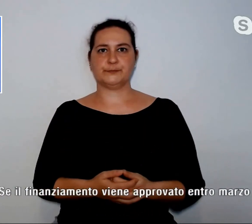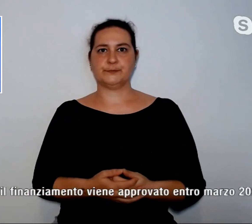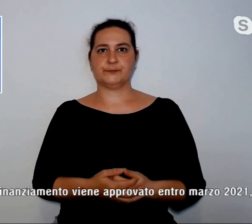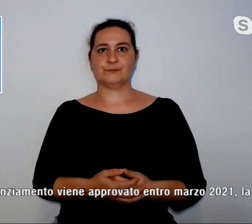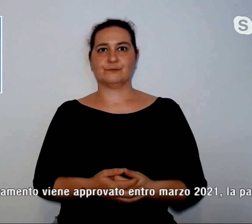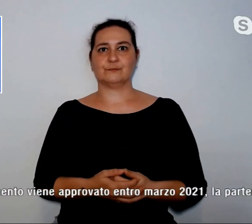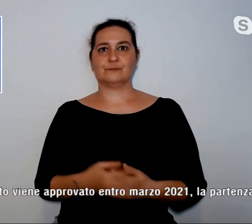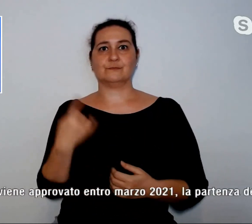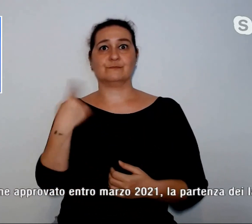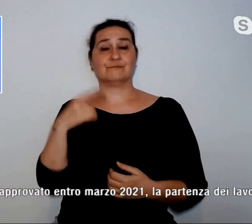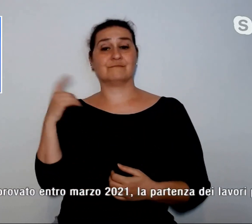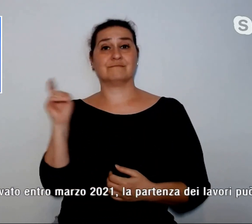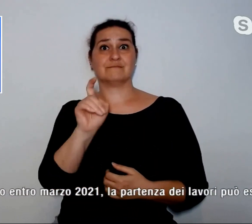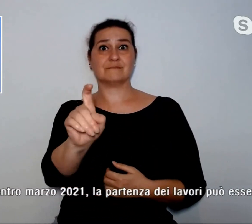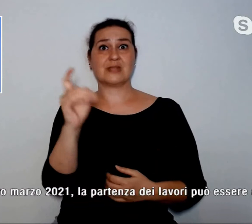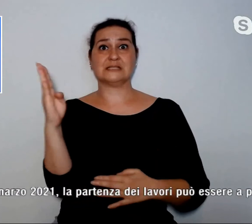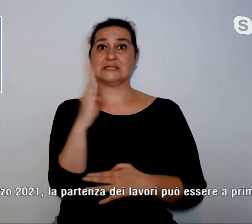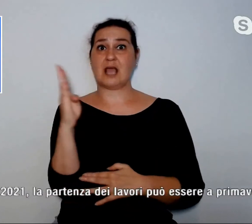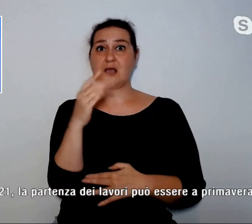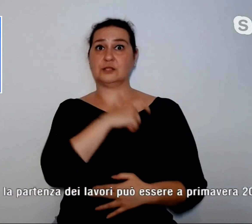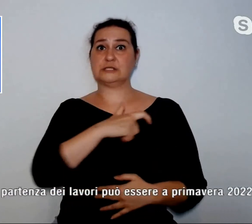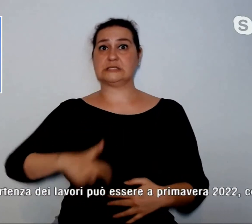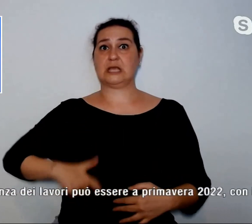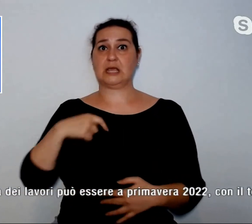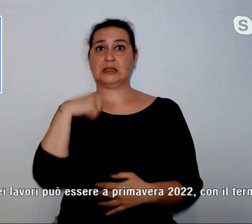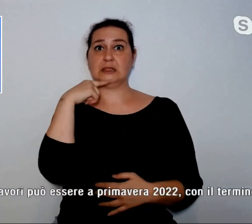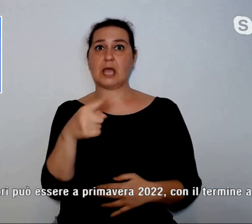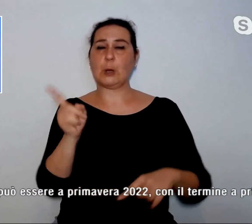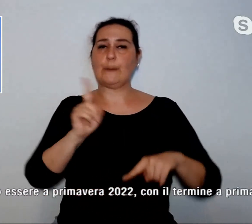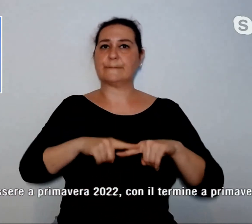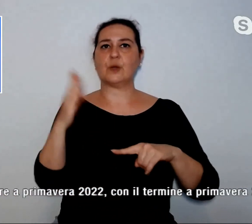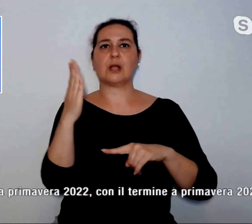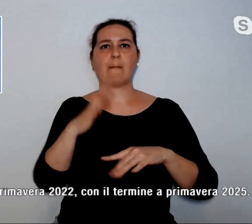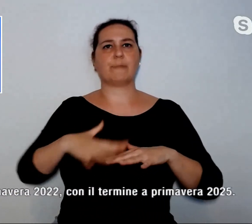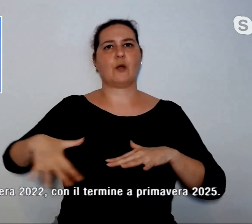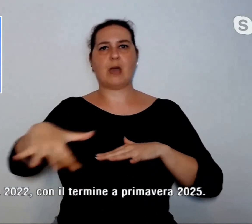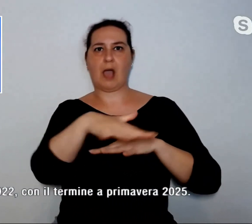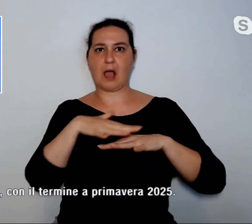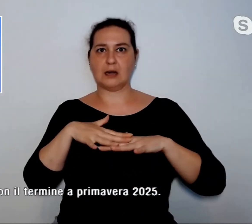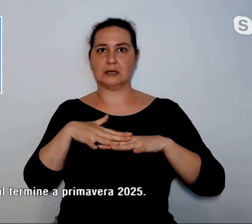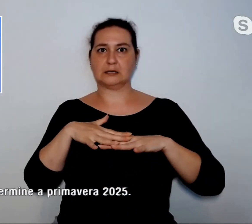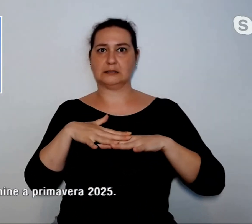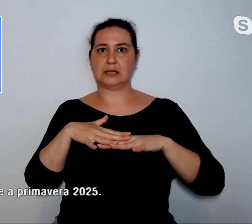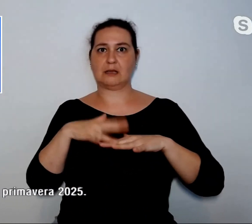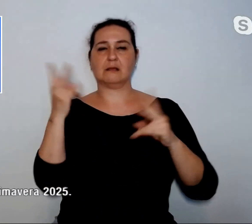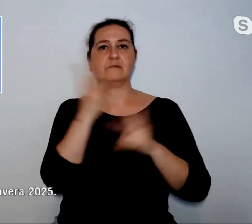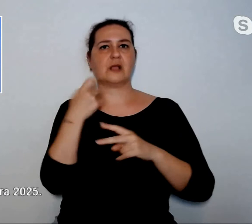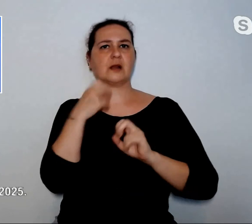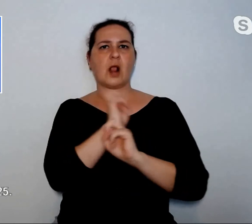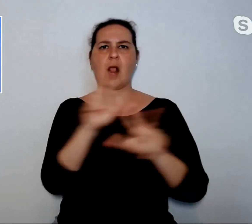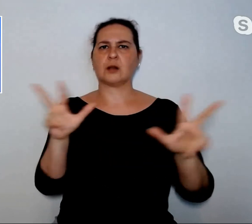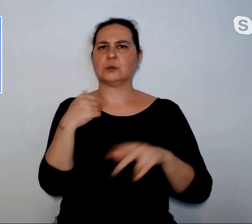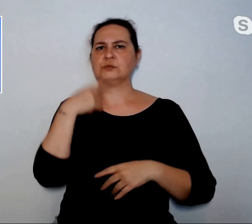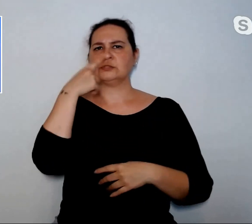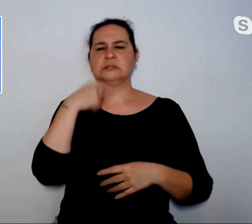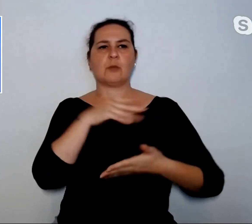stadio, ha detto il sindaco Nardella e di Campo di Marte. Non siamo agli annunci. Non vanno fatti contratti